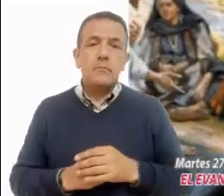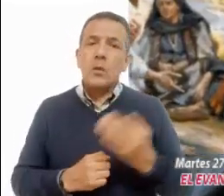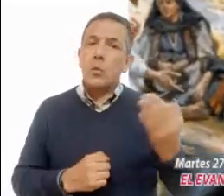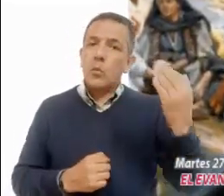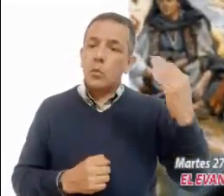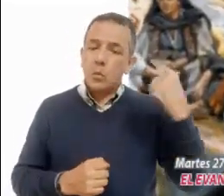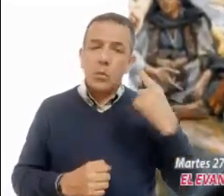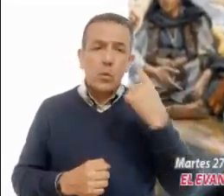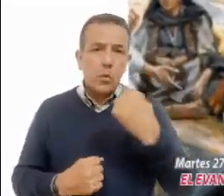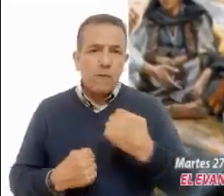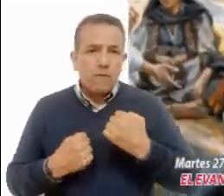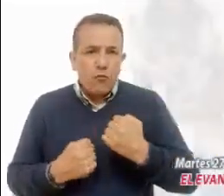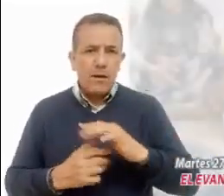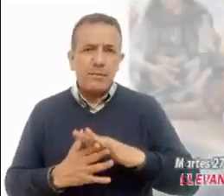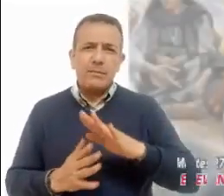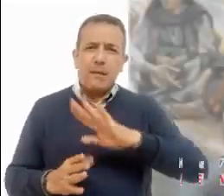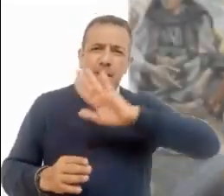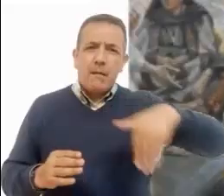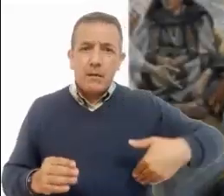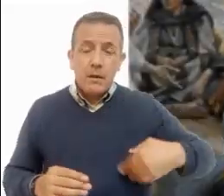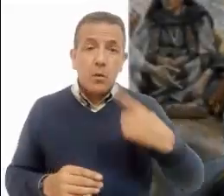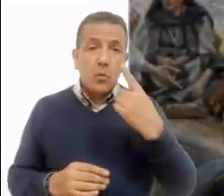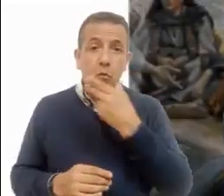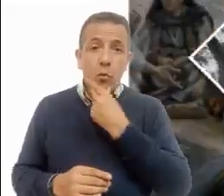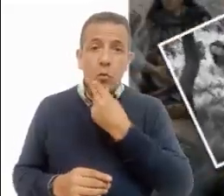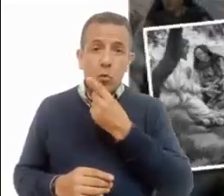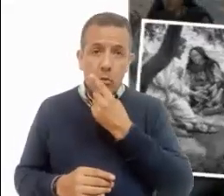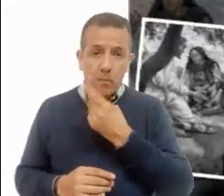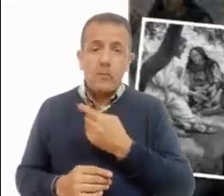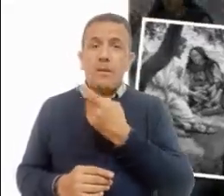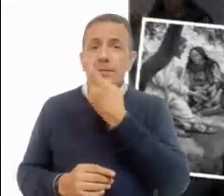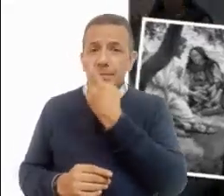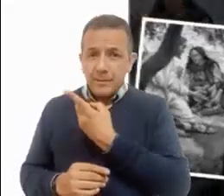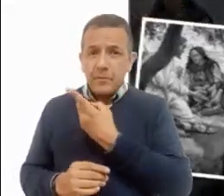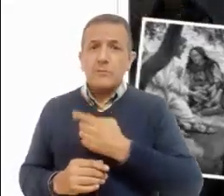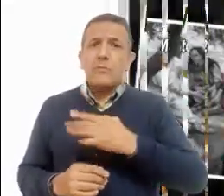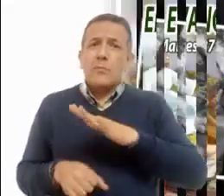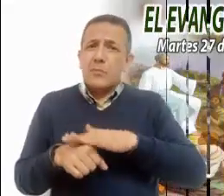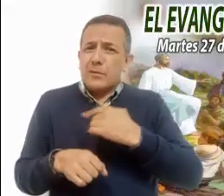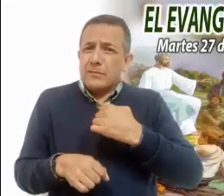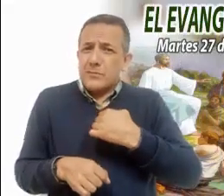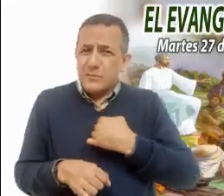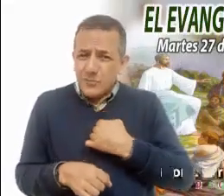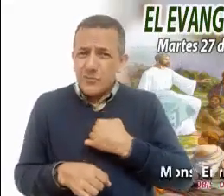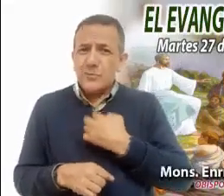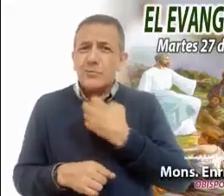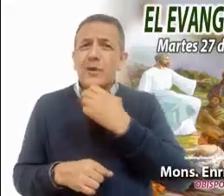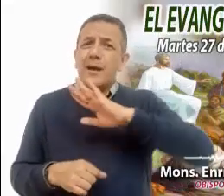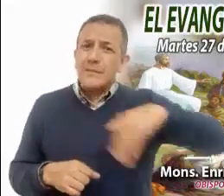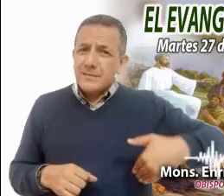después de un fuerte accidente, comentaba uno de los afectados, ¿Por qué me tiene que pasar esto a mí?